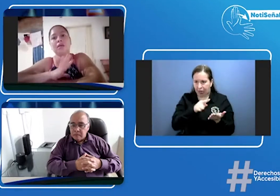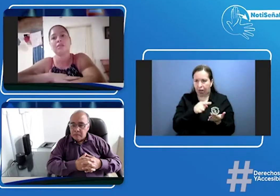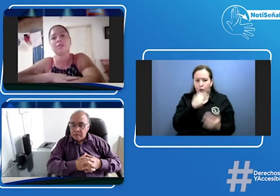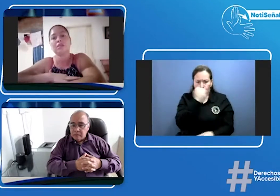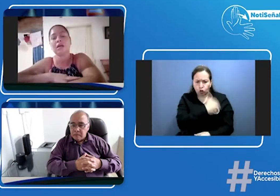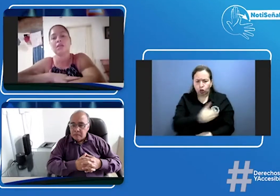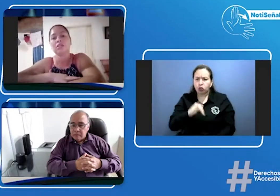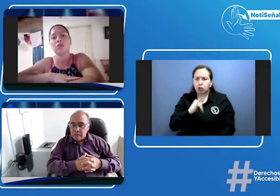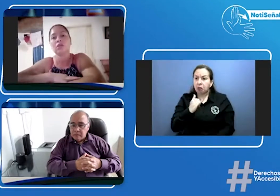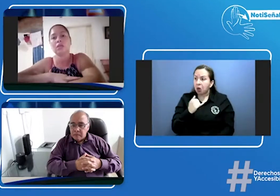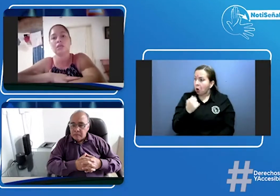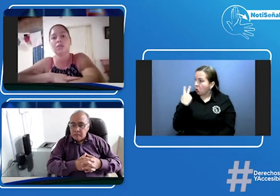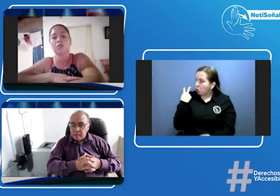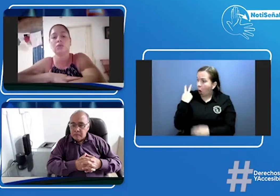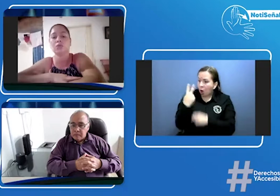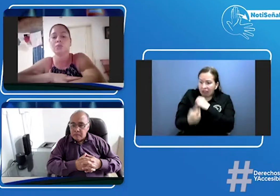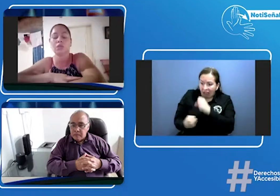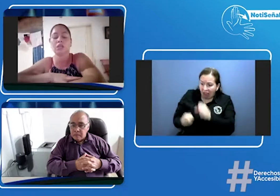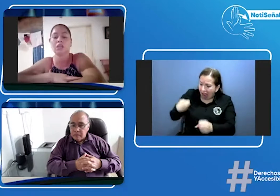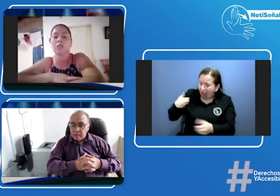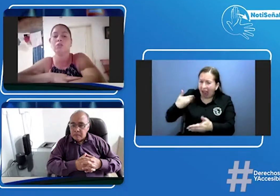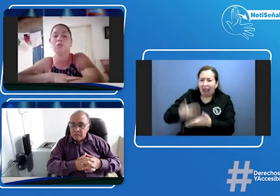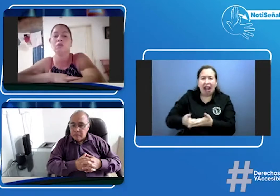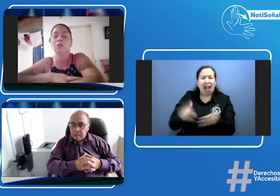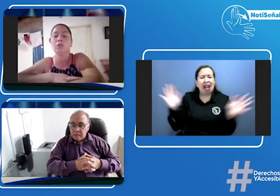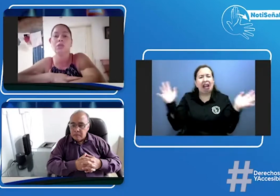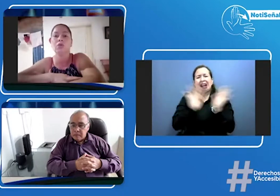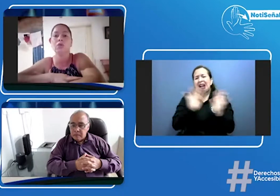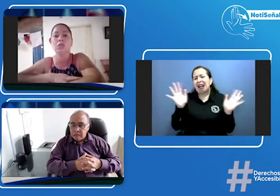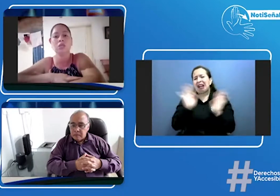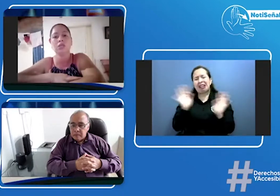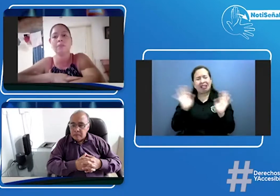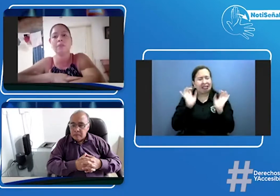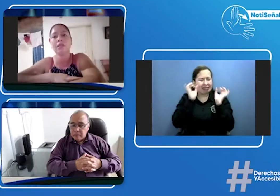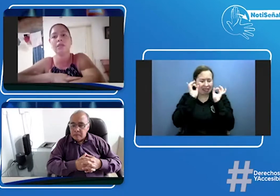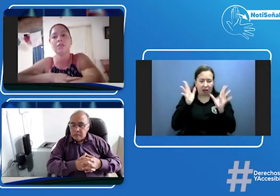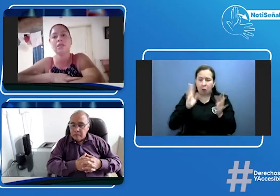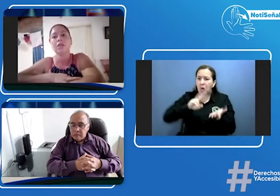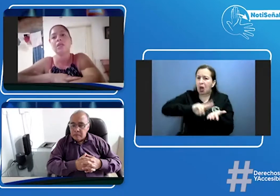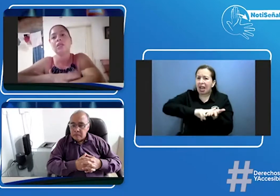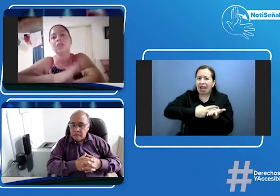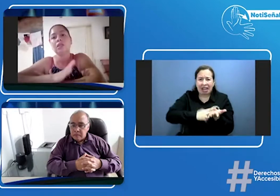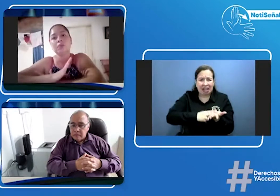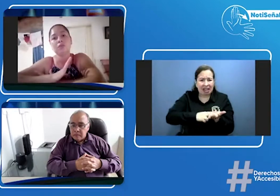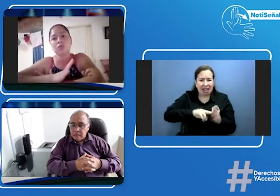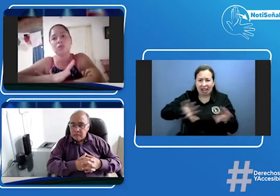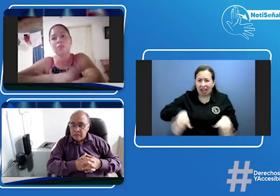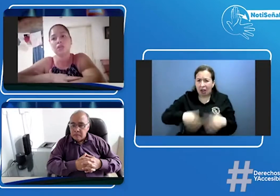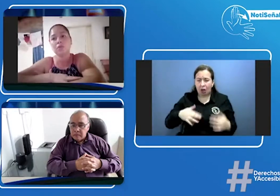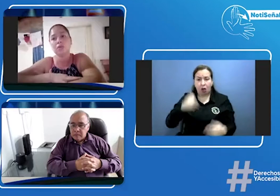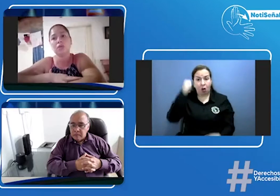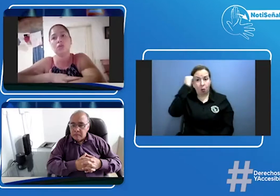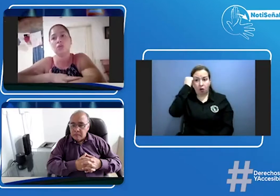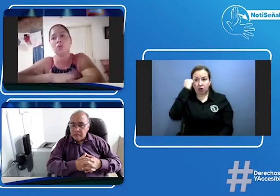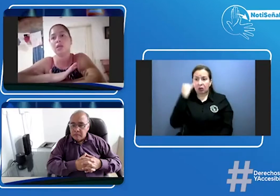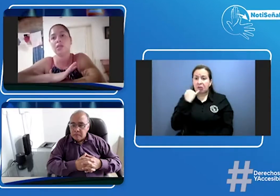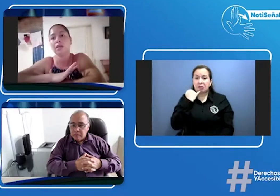sí ha sido desastroso porque no hemos tenido ni intérpretes ni profesores bilingües los niños han estado